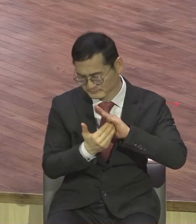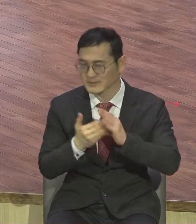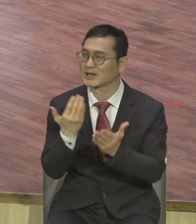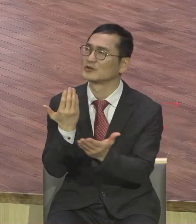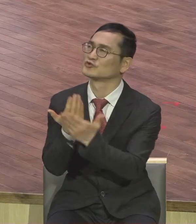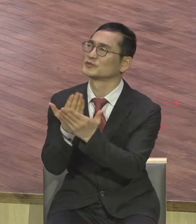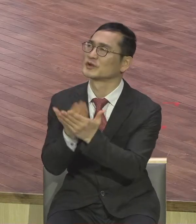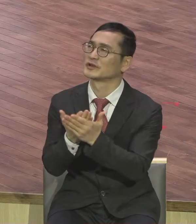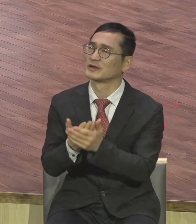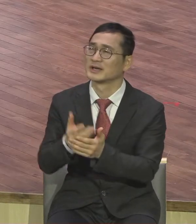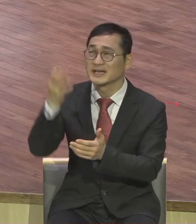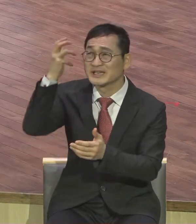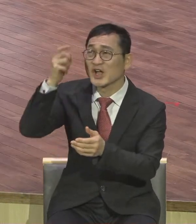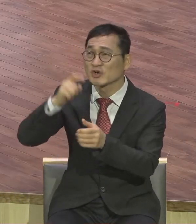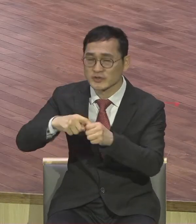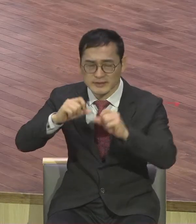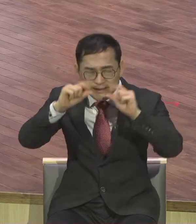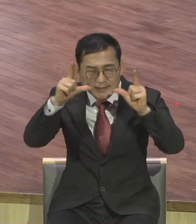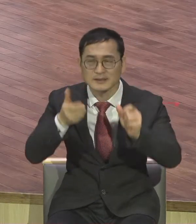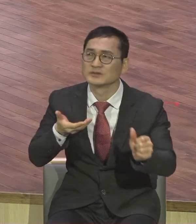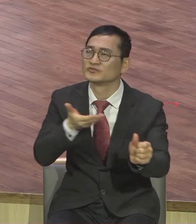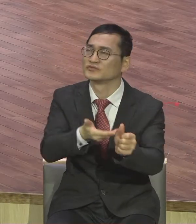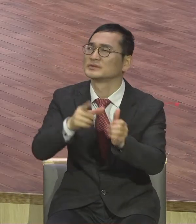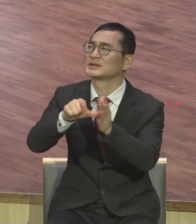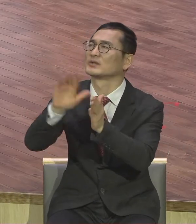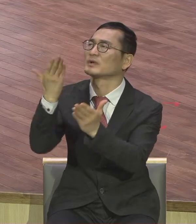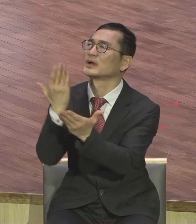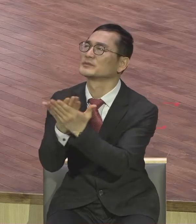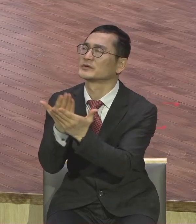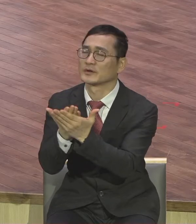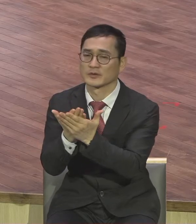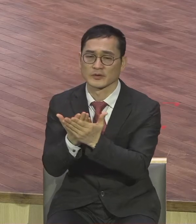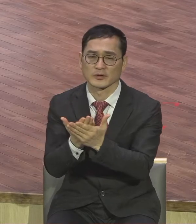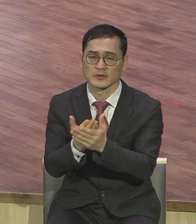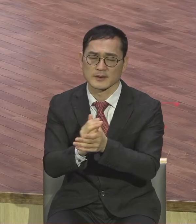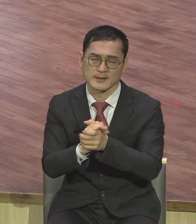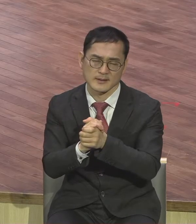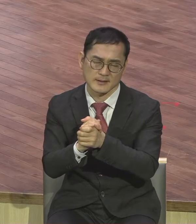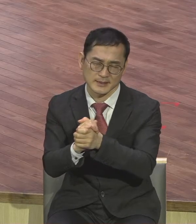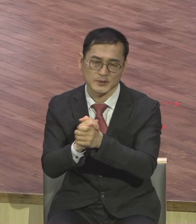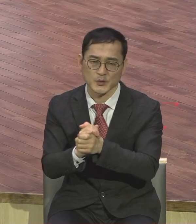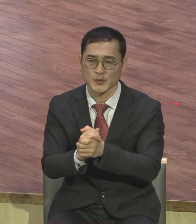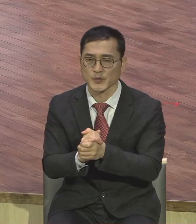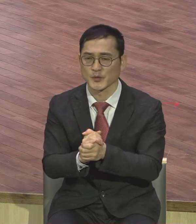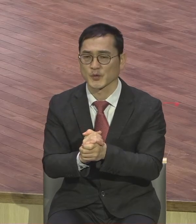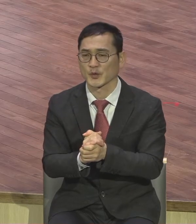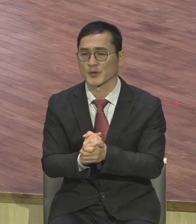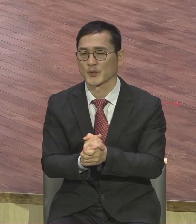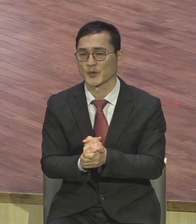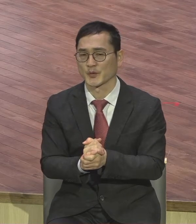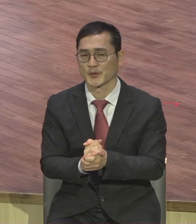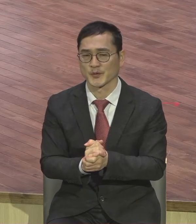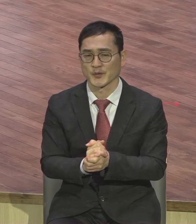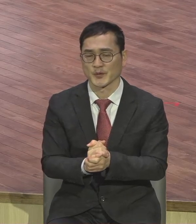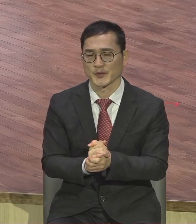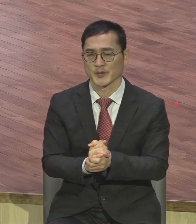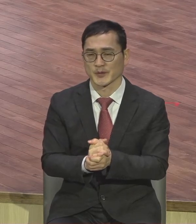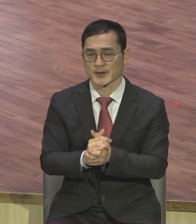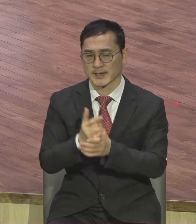되겨야 주옵소서 여러분이 믿음의 입을 기도의 입을 크게 열고 우리의